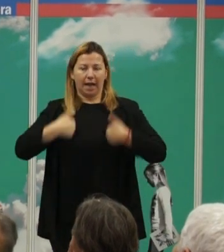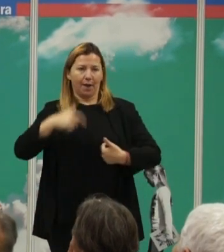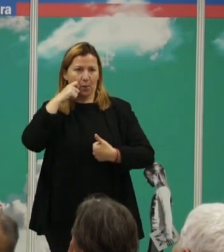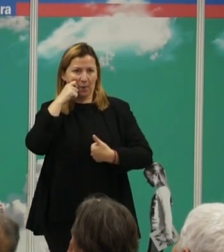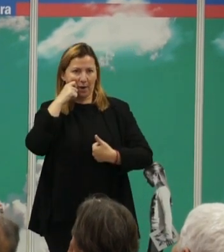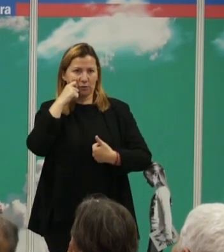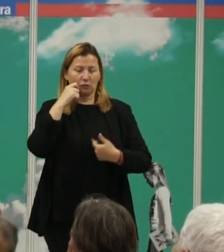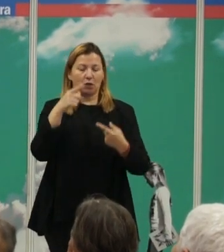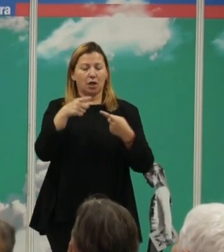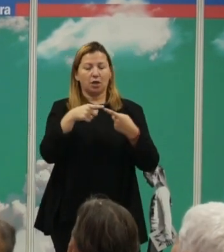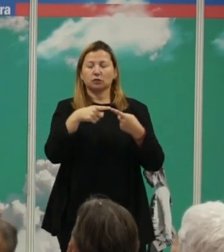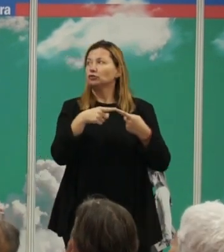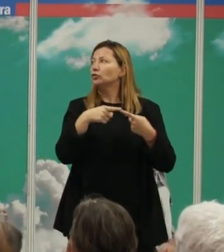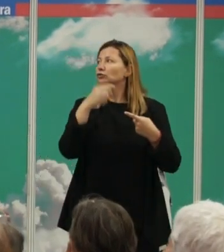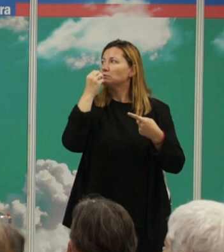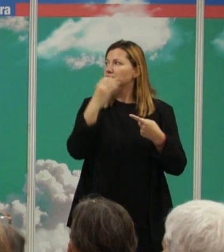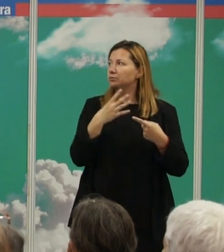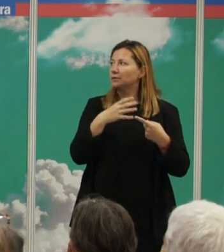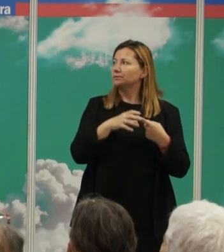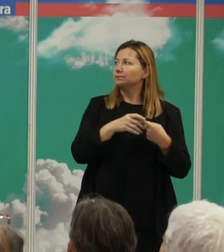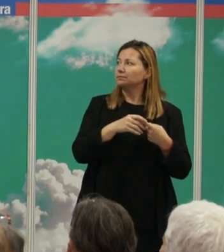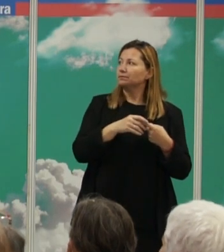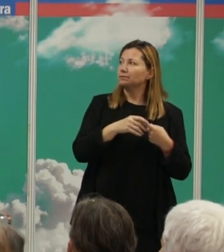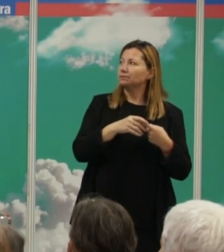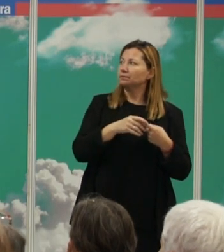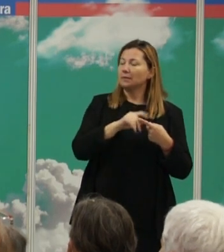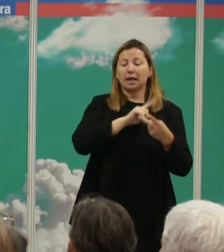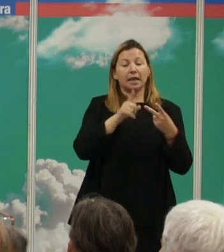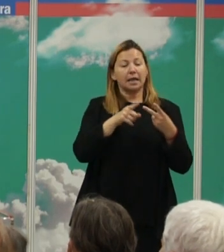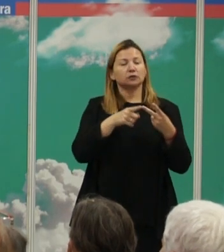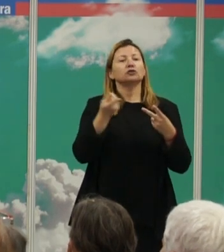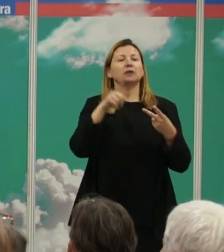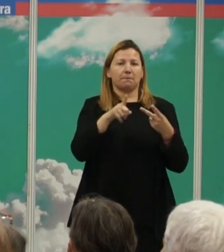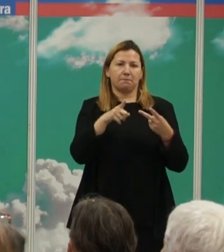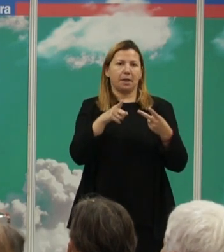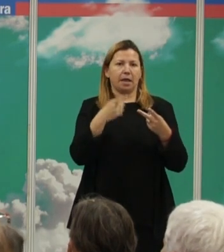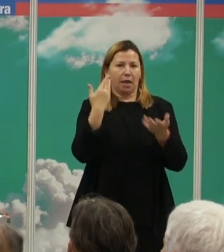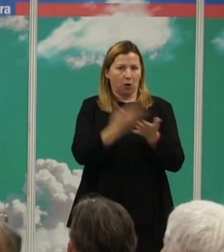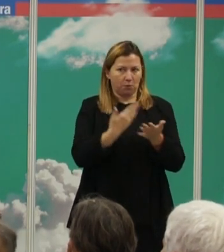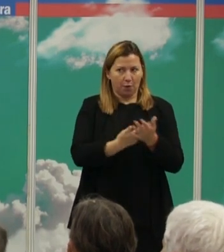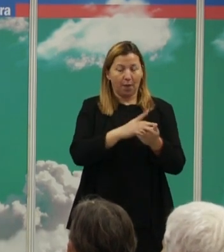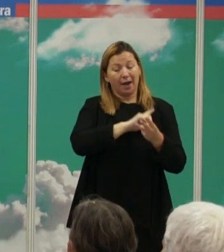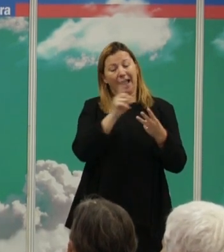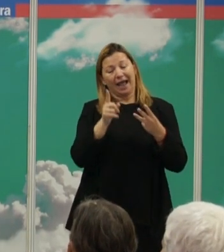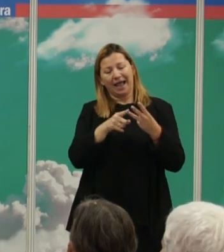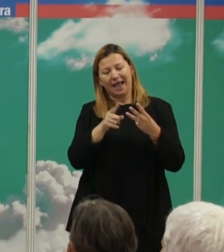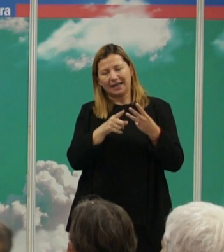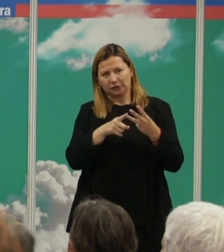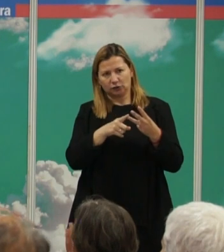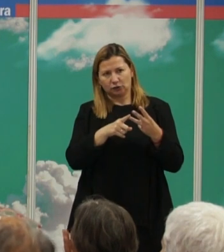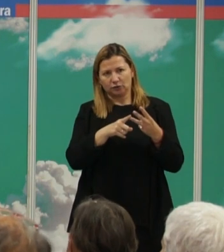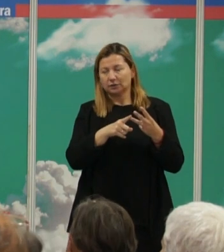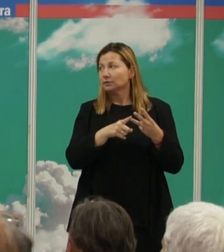las hemos cumplido el método usado fue reenraizar el árbol yo os lo explico de forma sencilla